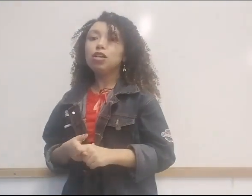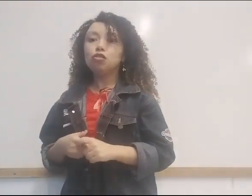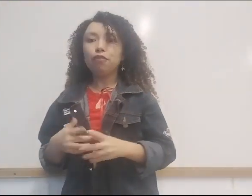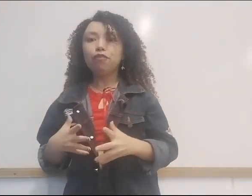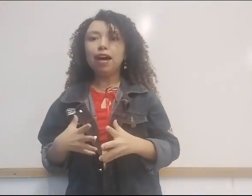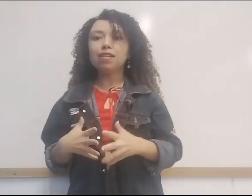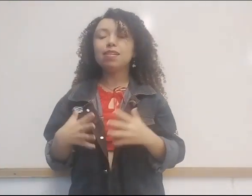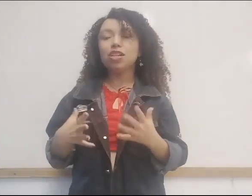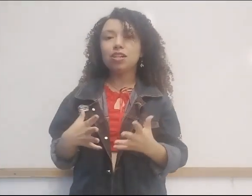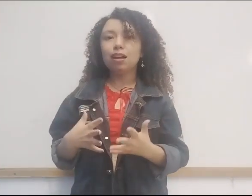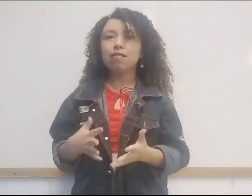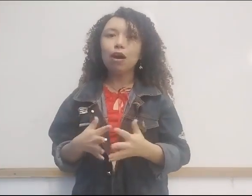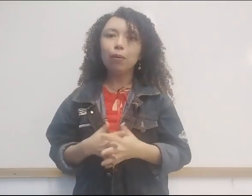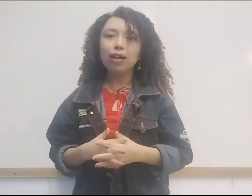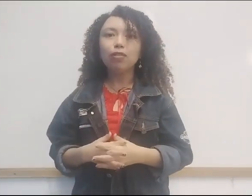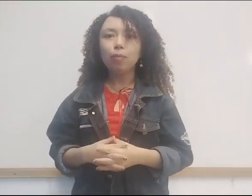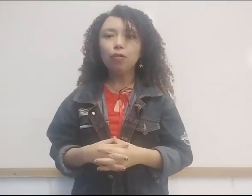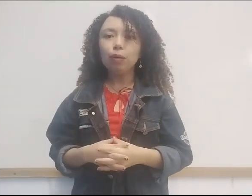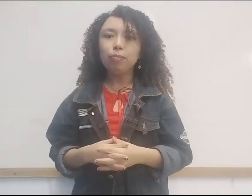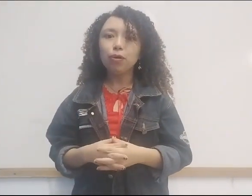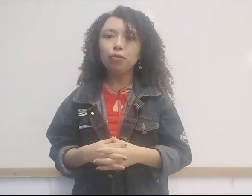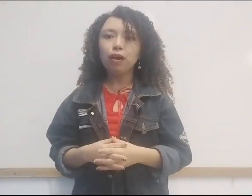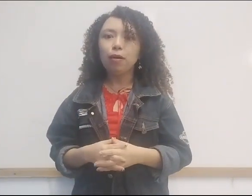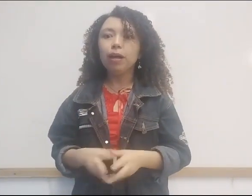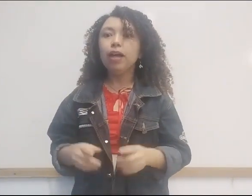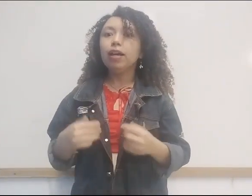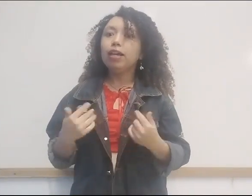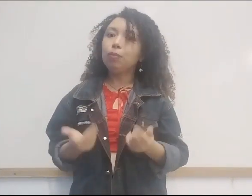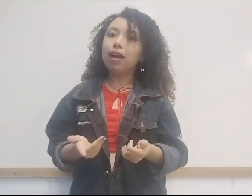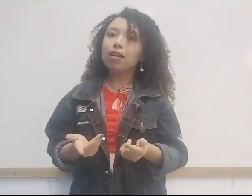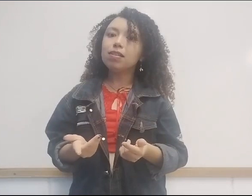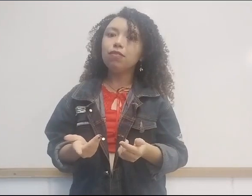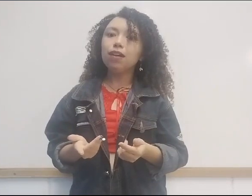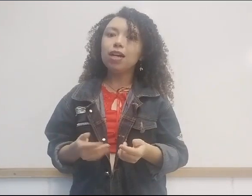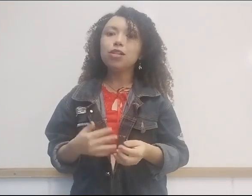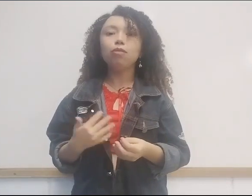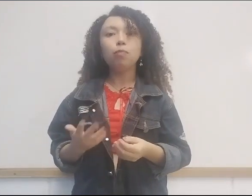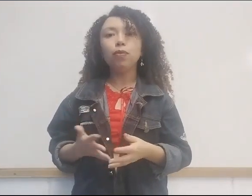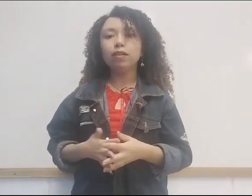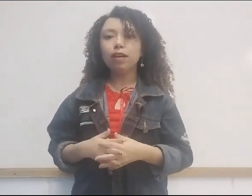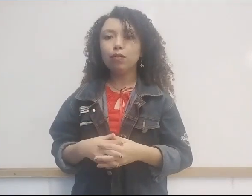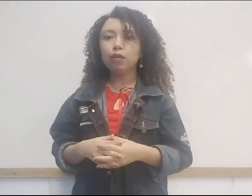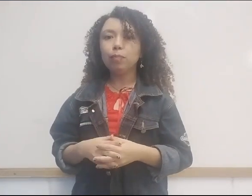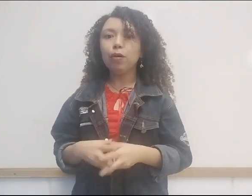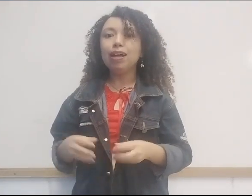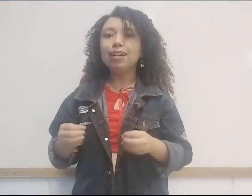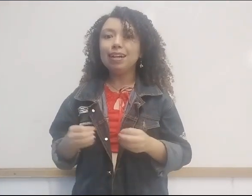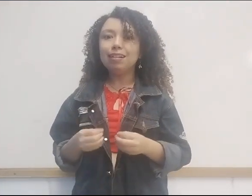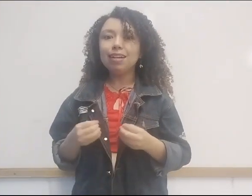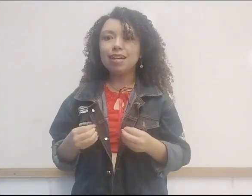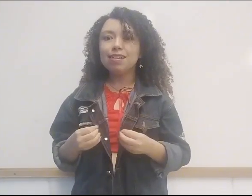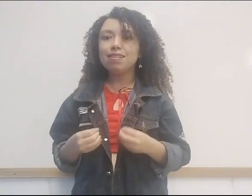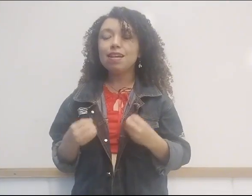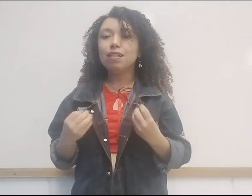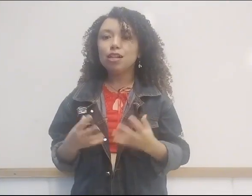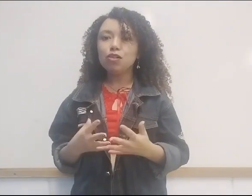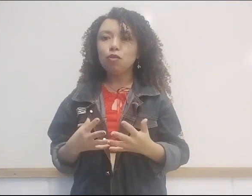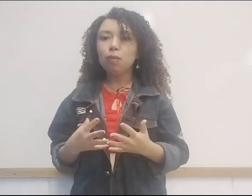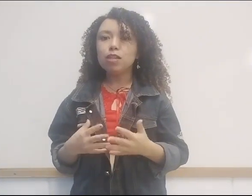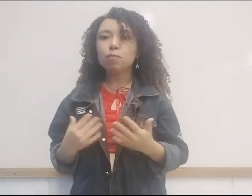João Faros destinados ao rei Dom Manuel em Portugal, em uma relação de viagem de um tripulante anônimo. Dentre esses, três documentos,